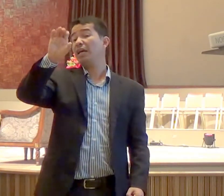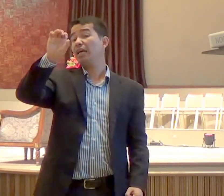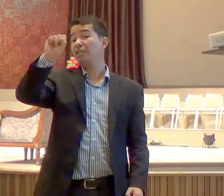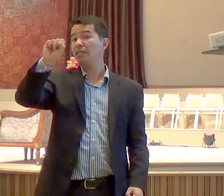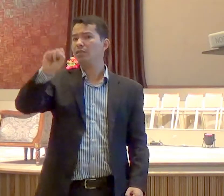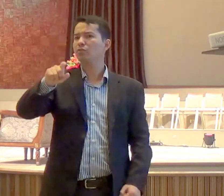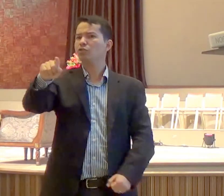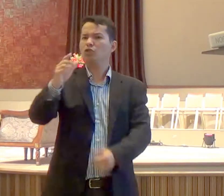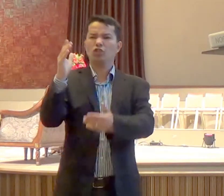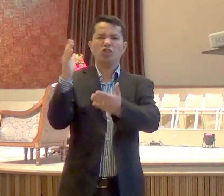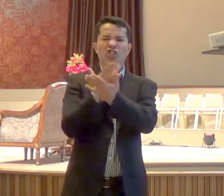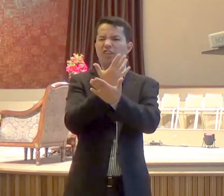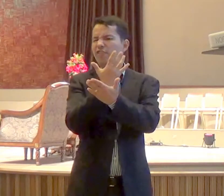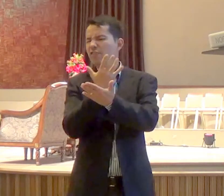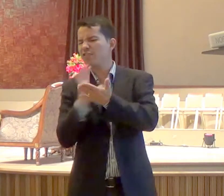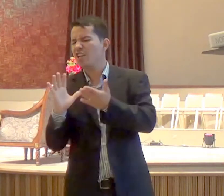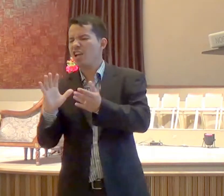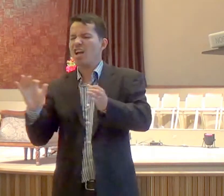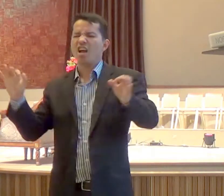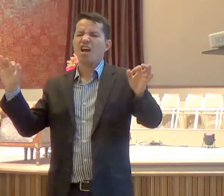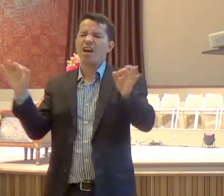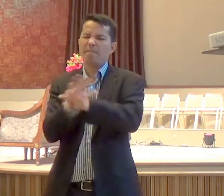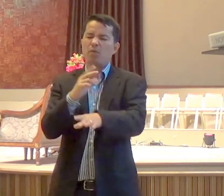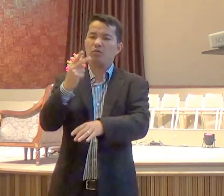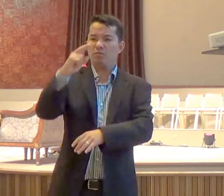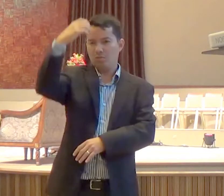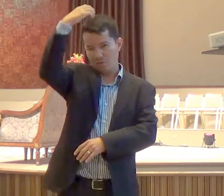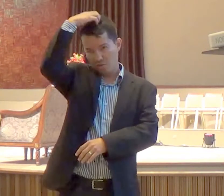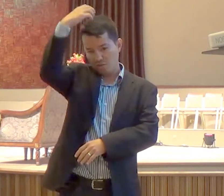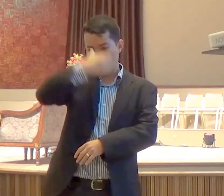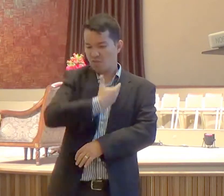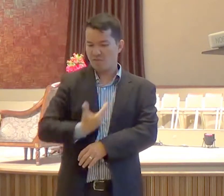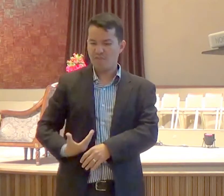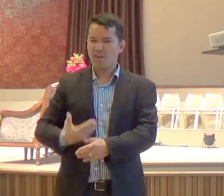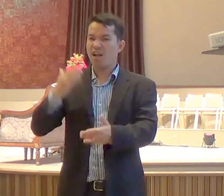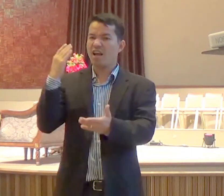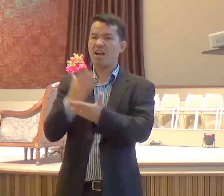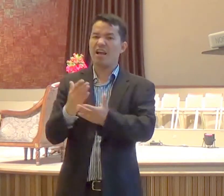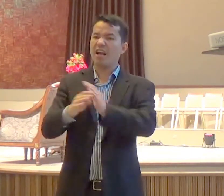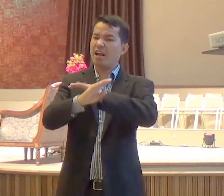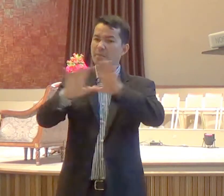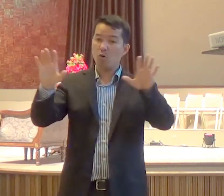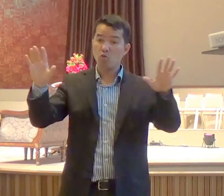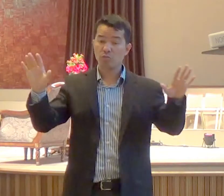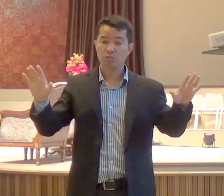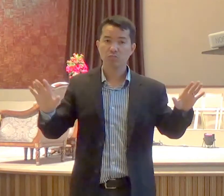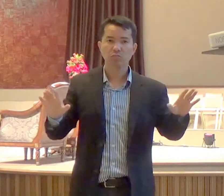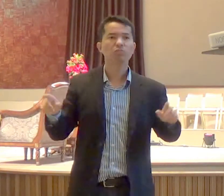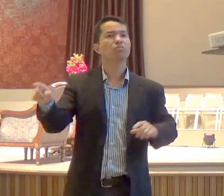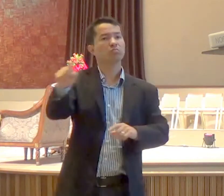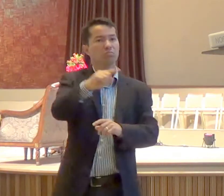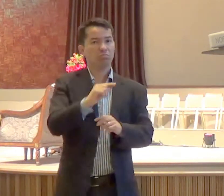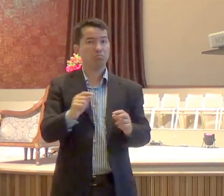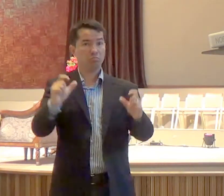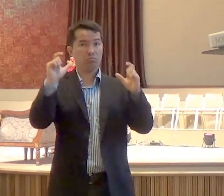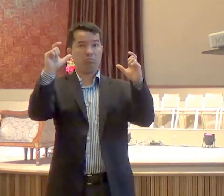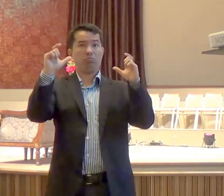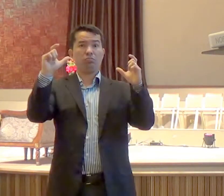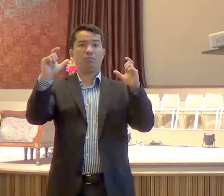e dado aos medos, e aos persas, então, presta atenção nisso, Belsazar, mandou que